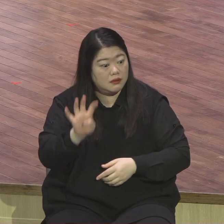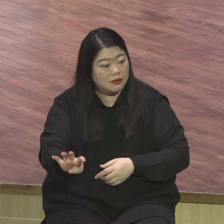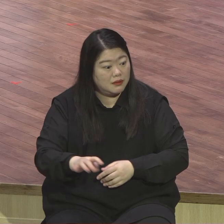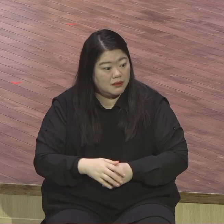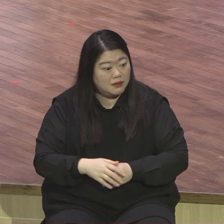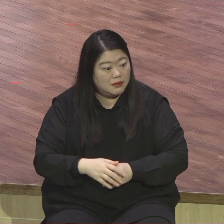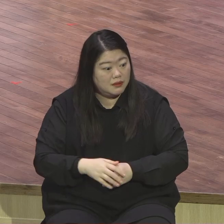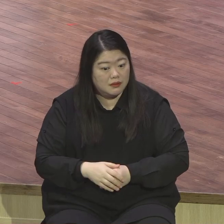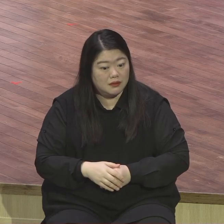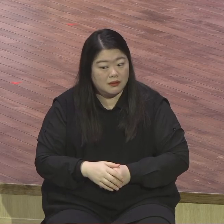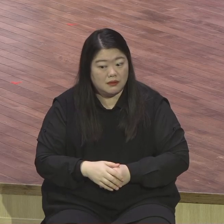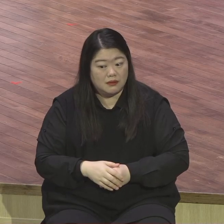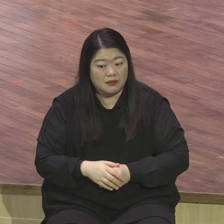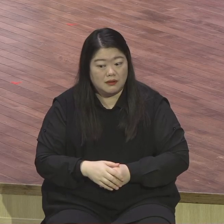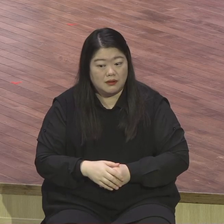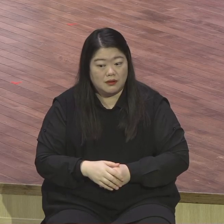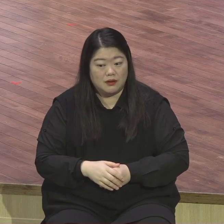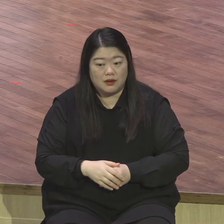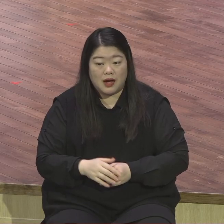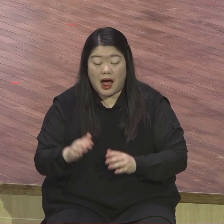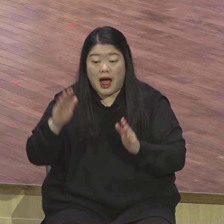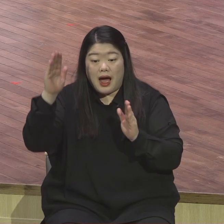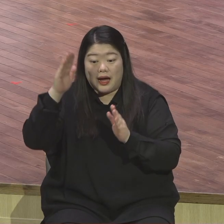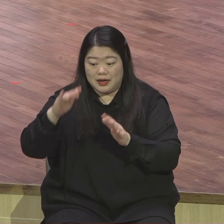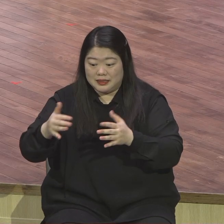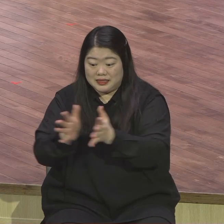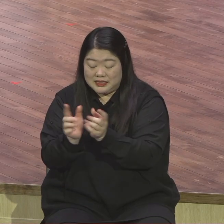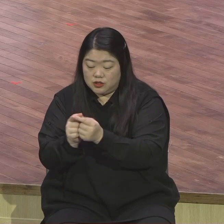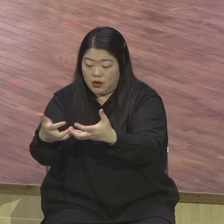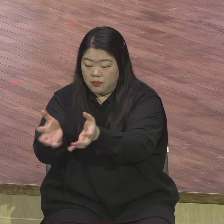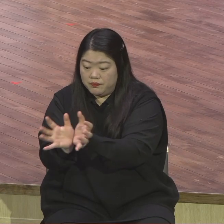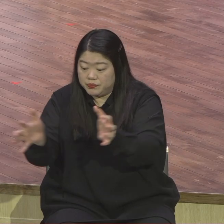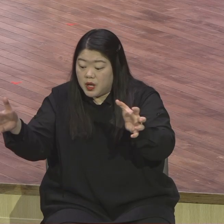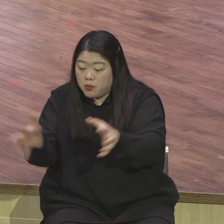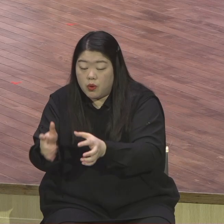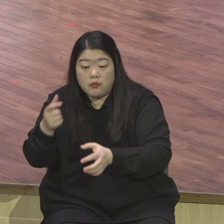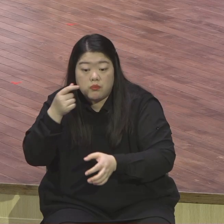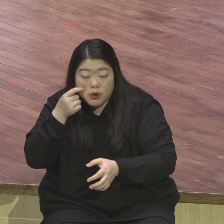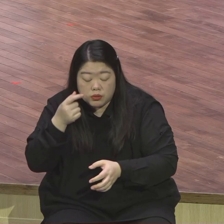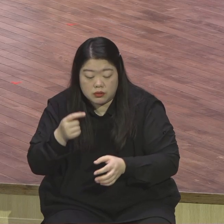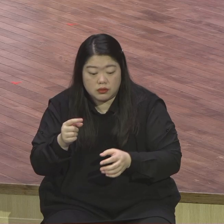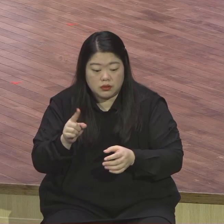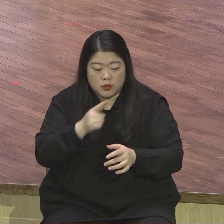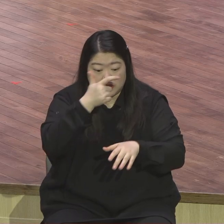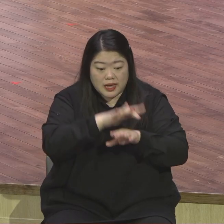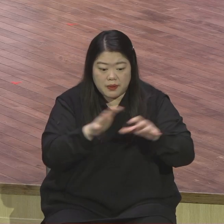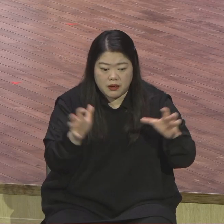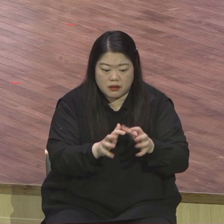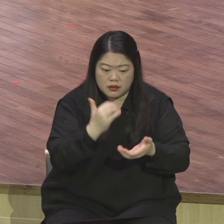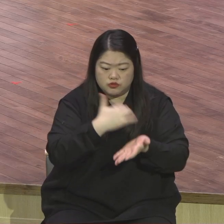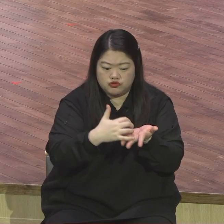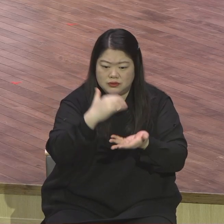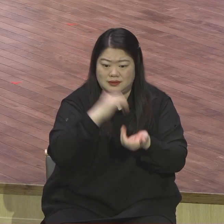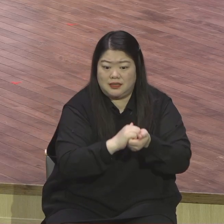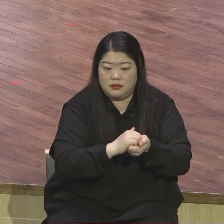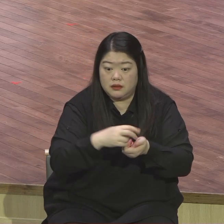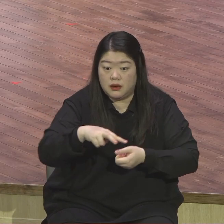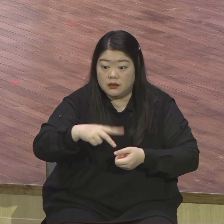시작해서 각 부서별로 생명적 역동이 그야말로 일어나고 계속해서 힘차게 작년에